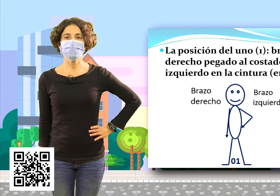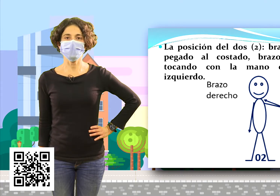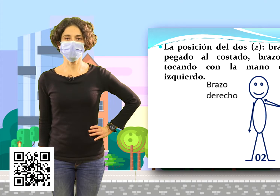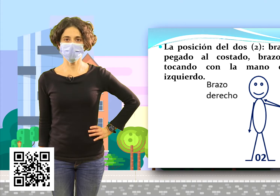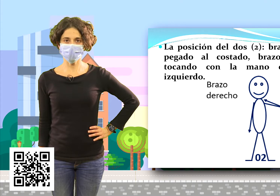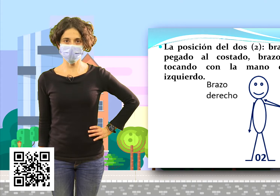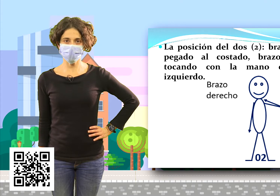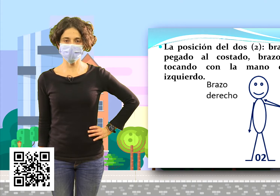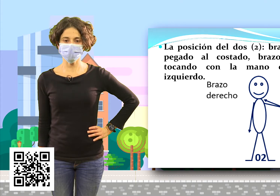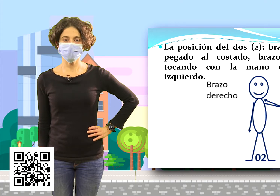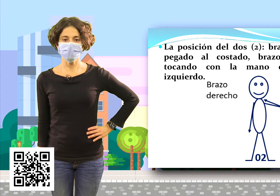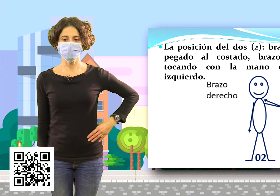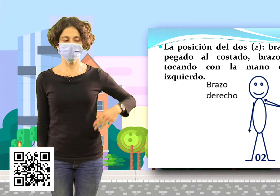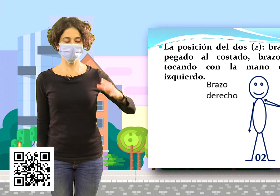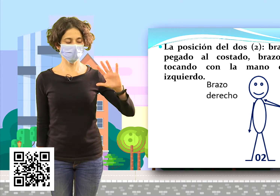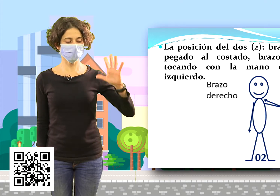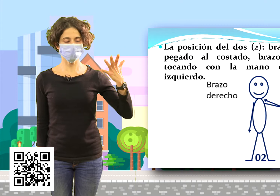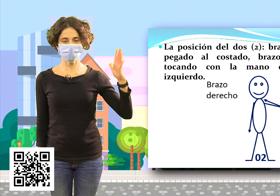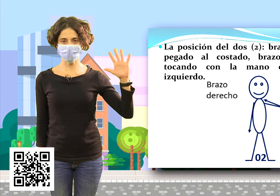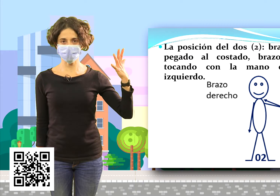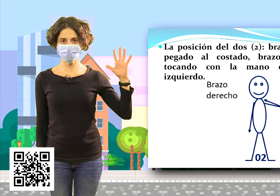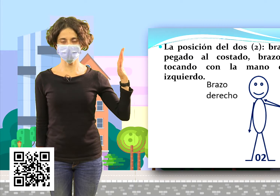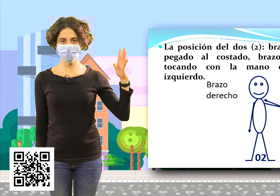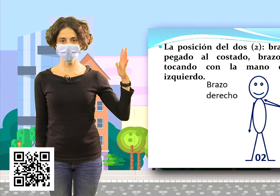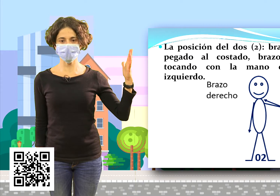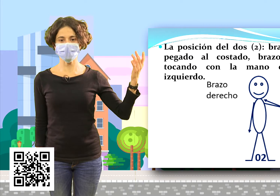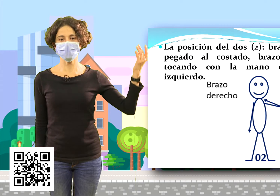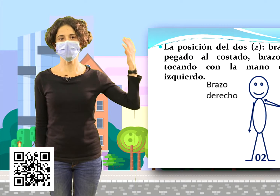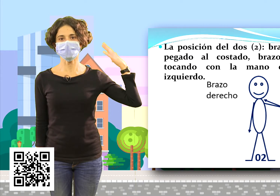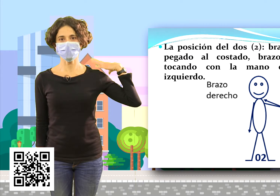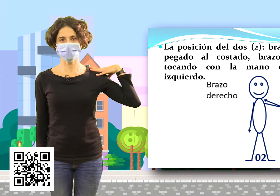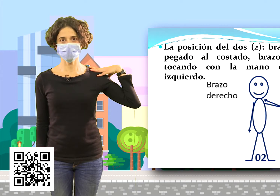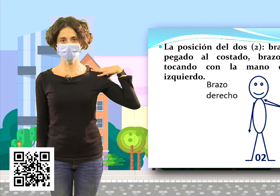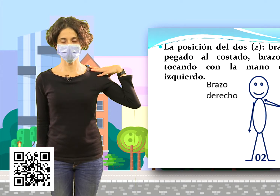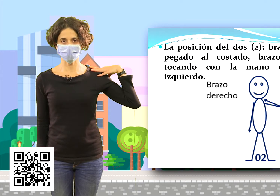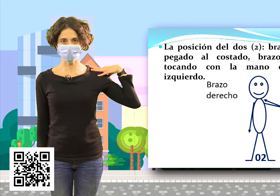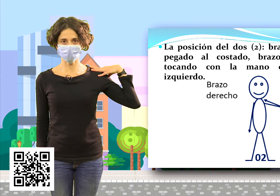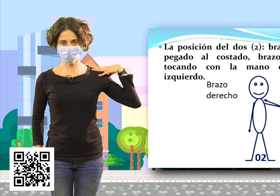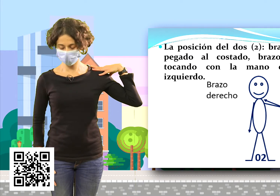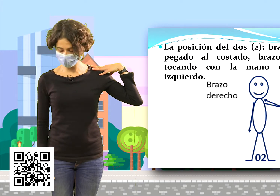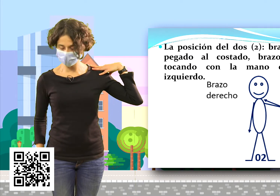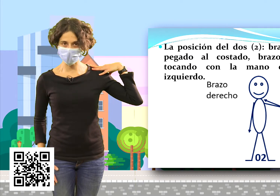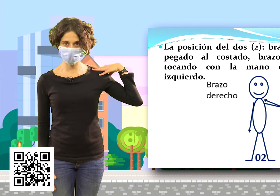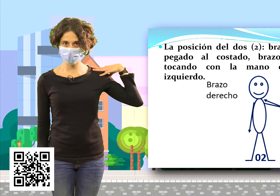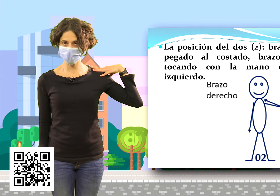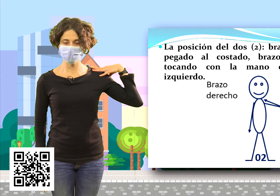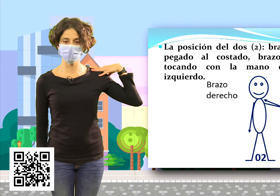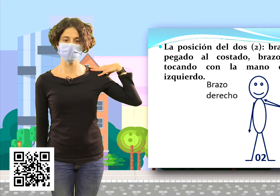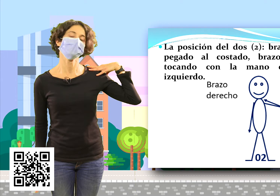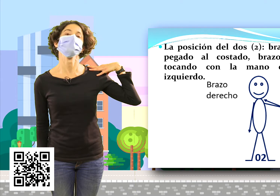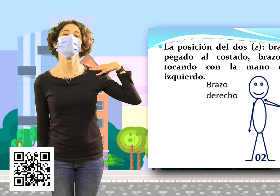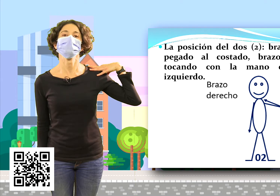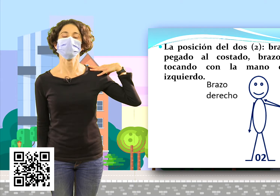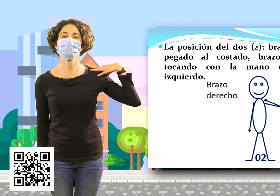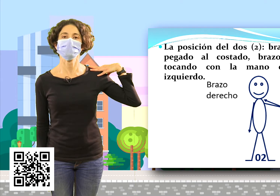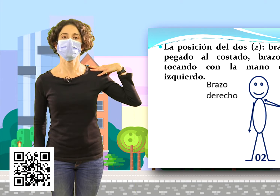El número 2, vamos a llevar nuestra mano izquierda al hombro izquierdo. Como ven, la mano derecha sigue